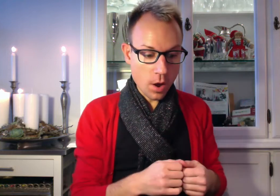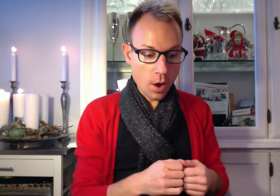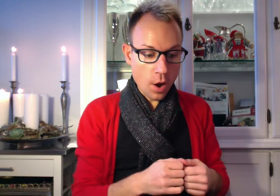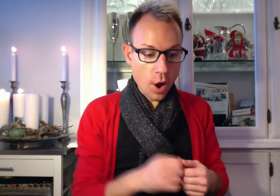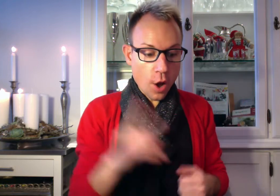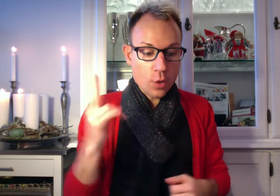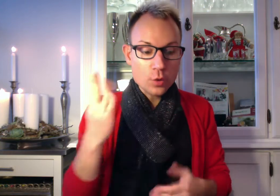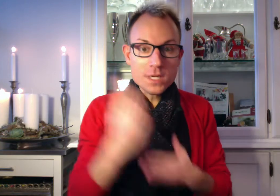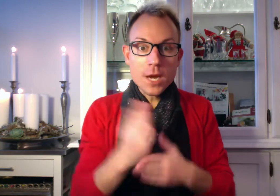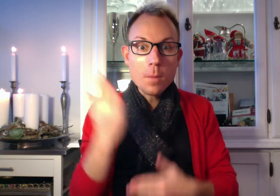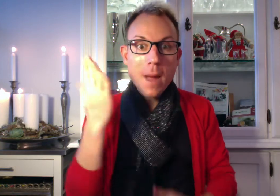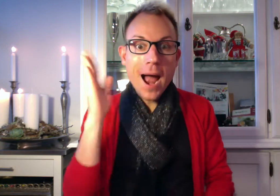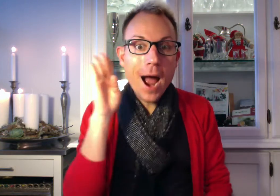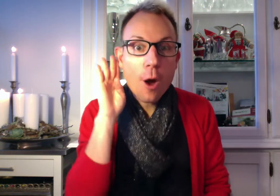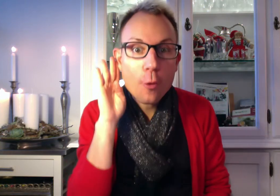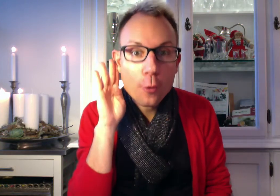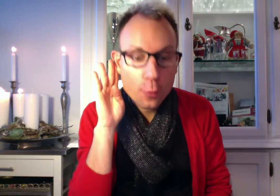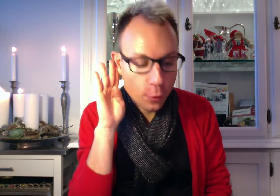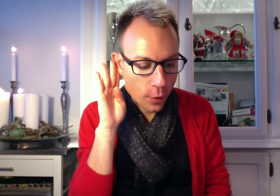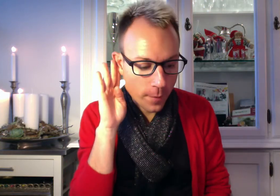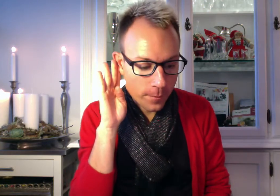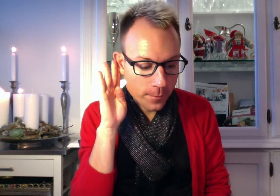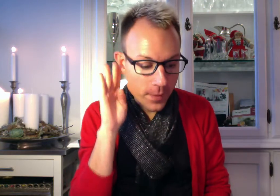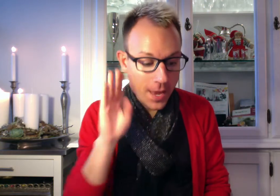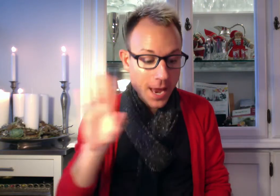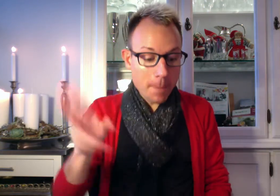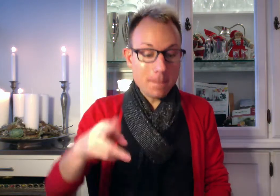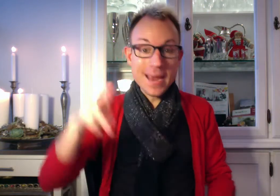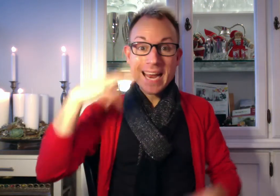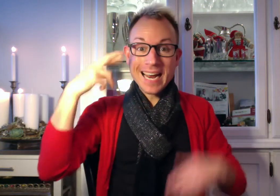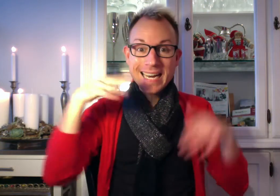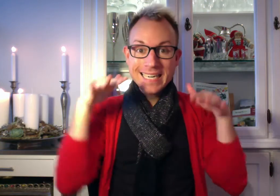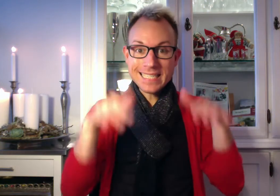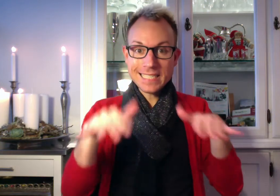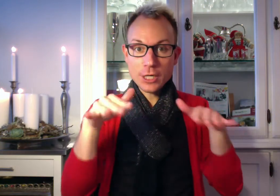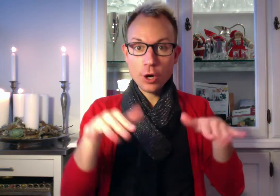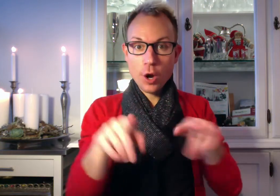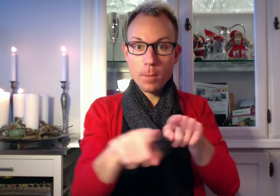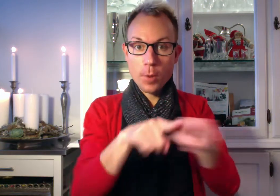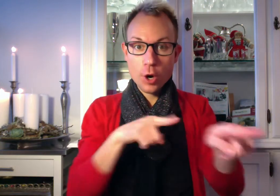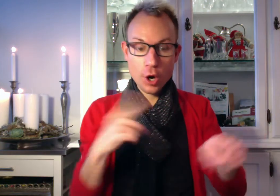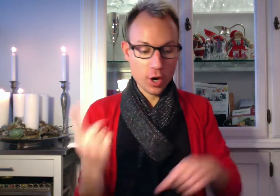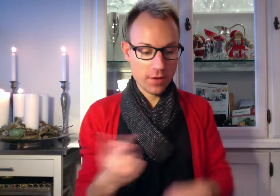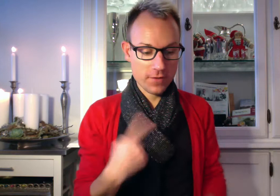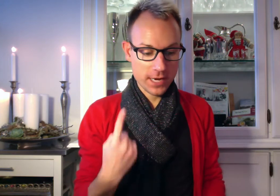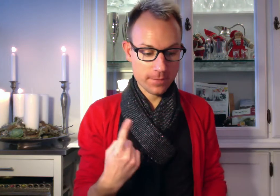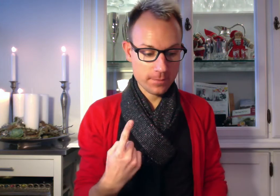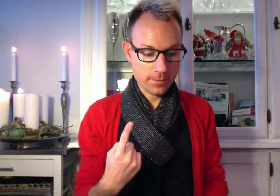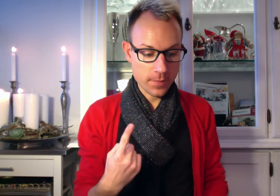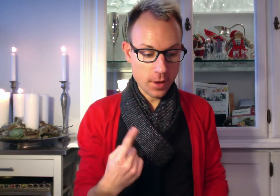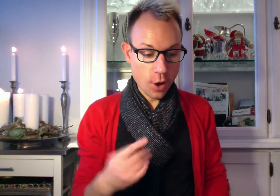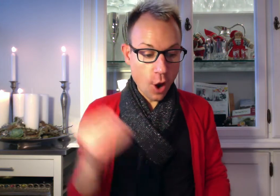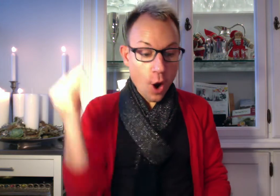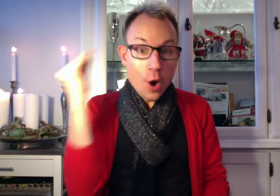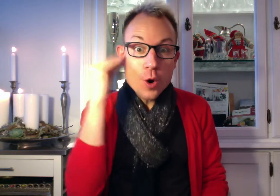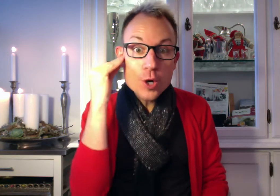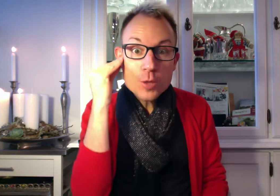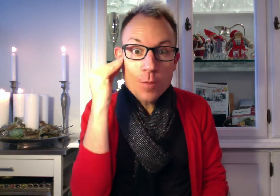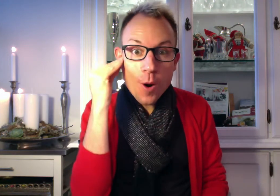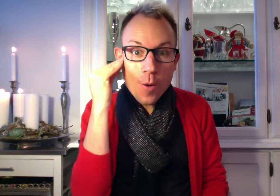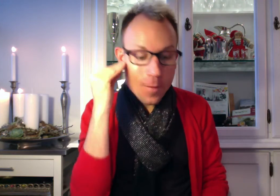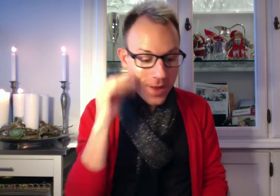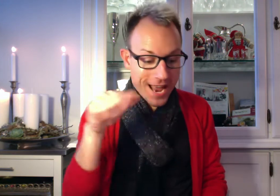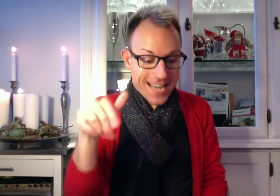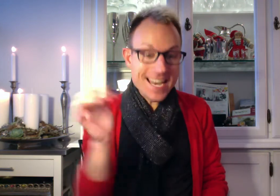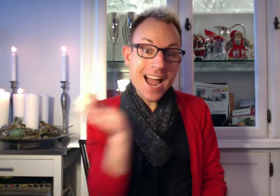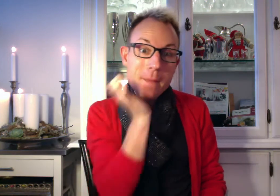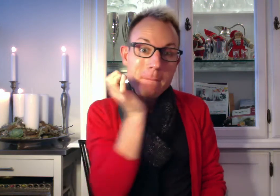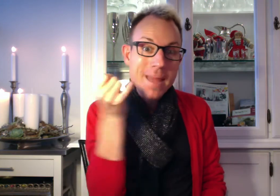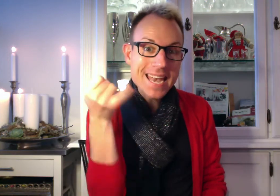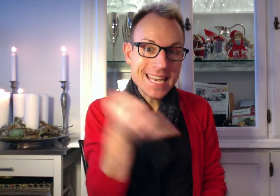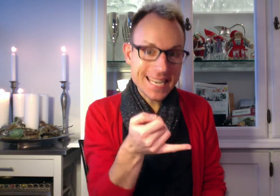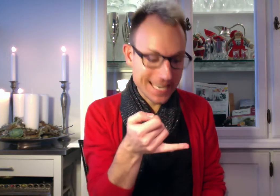Nu kan du bare høre. Med kristengryk begynder vi. Husk på der er manden i.